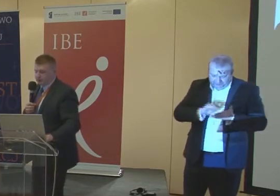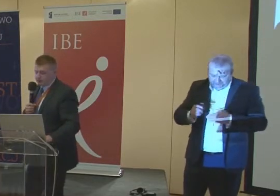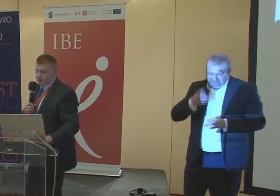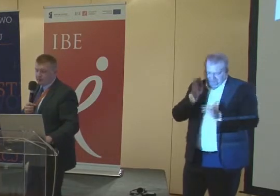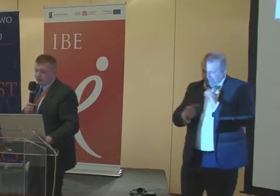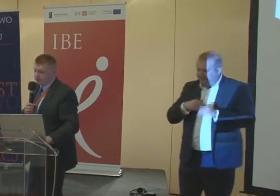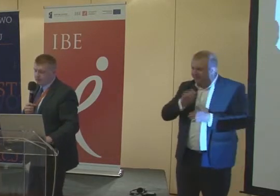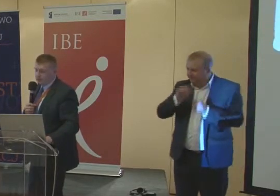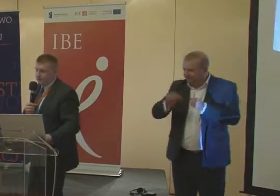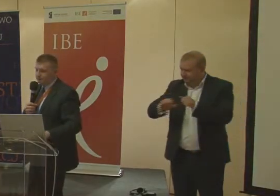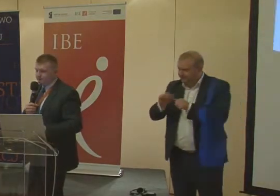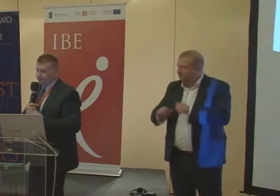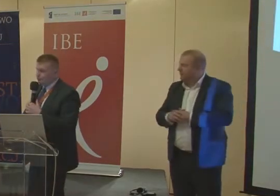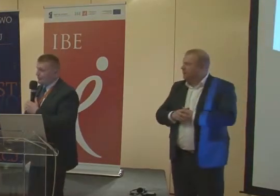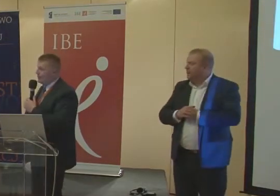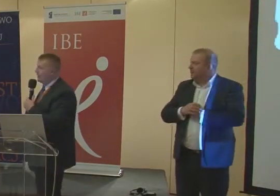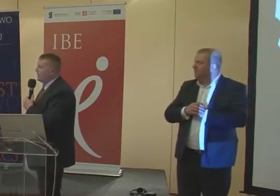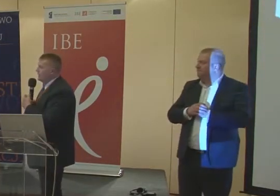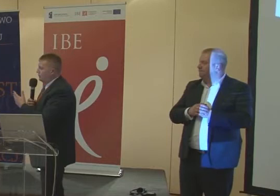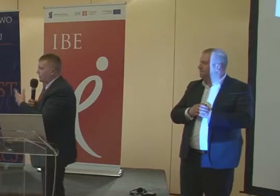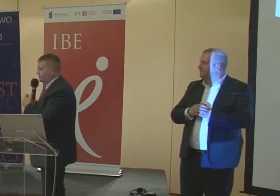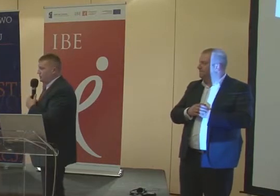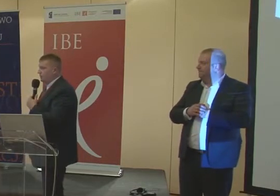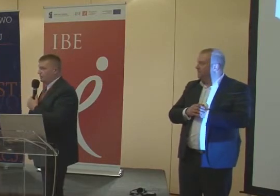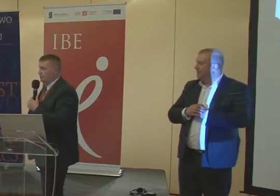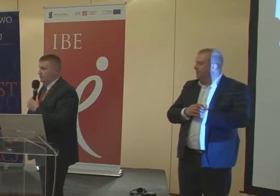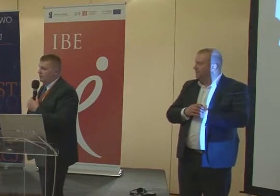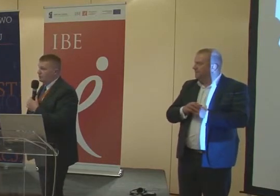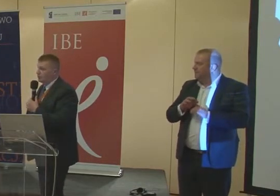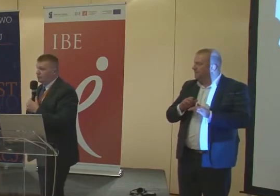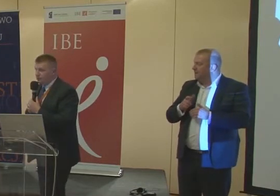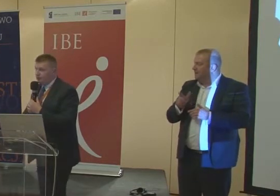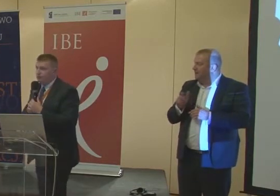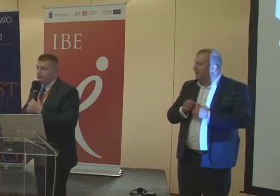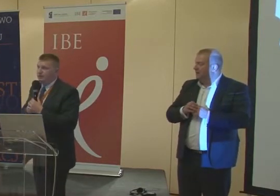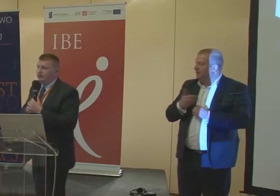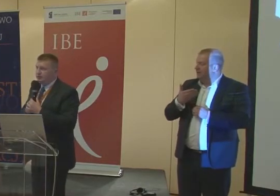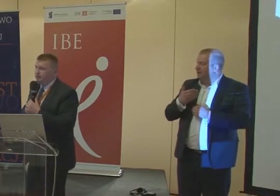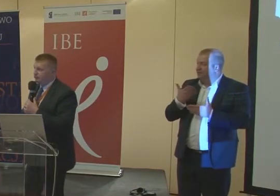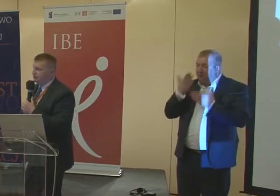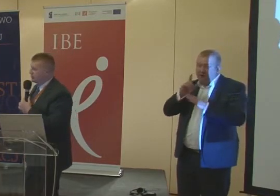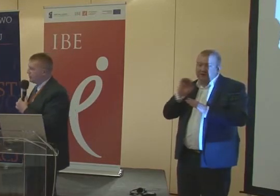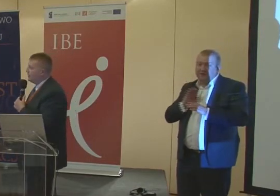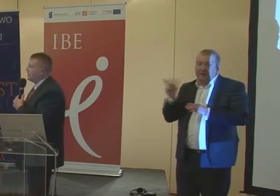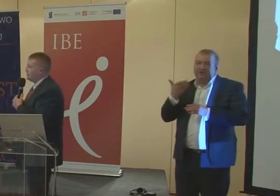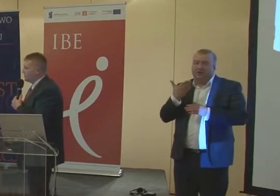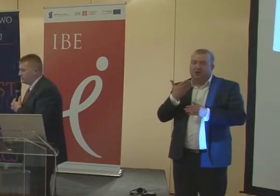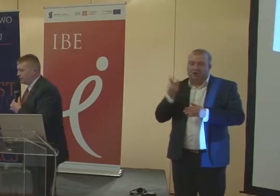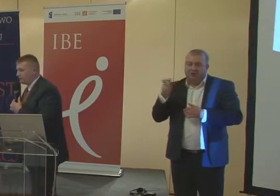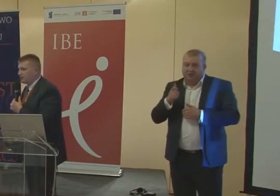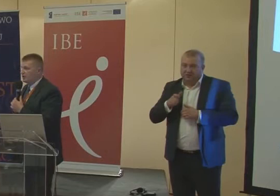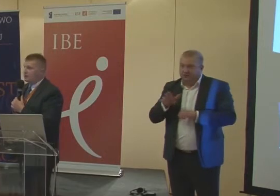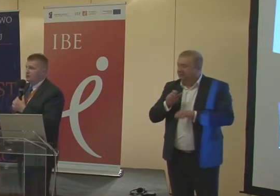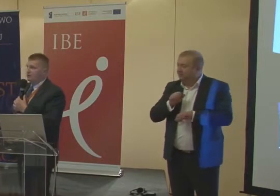technologiczny idzie, ja Państwu pokażę maszyny, które do tej pory są używane tak naprawdę w szkołach. Maszyny